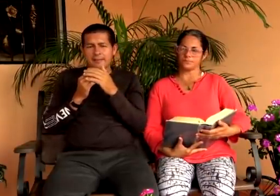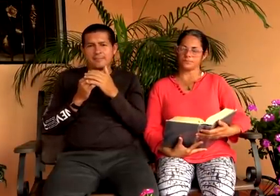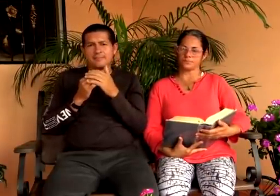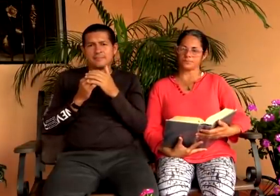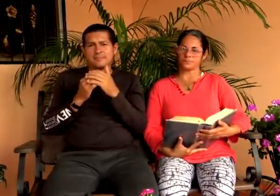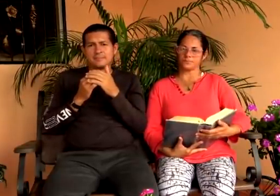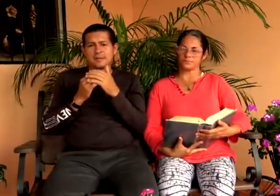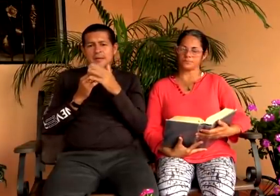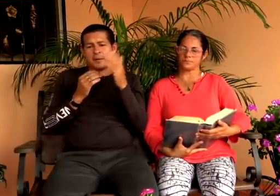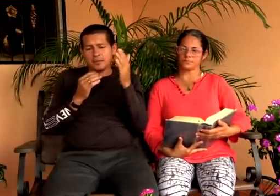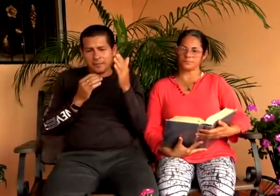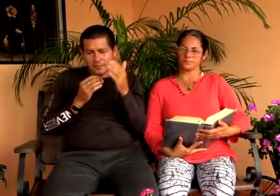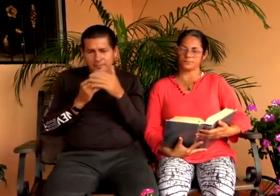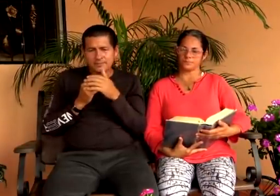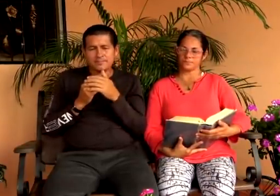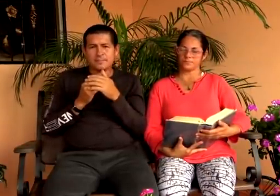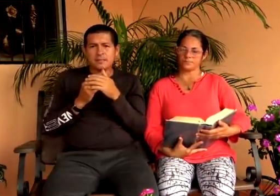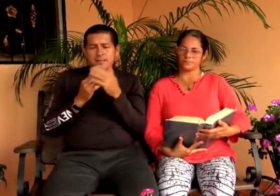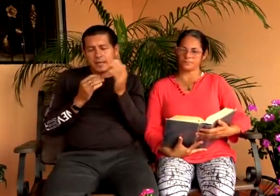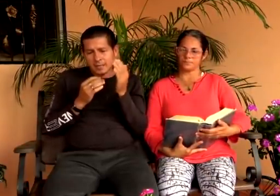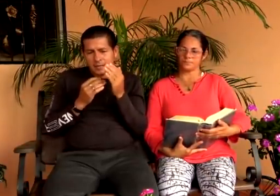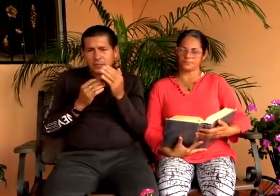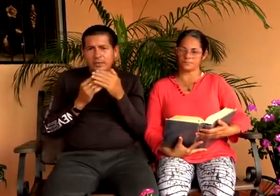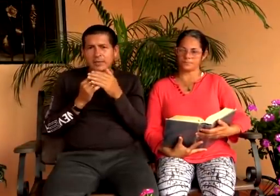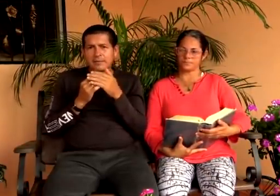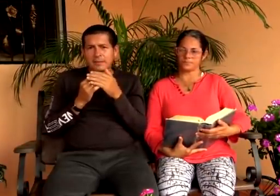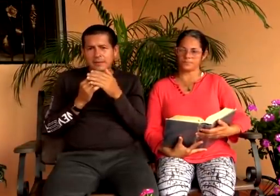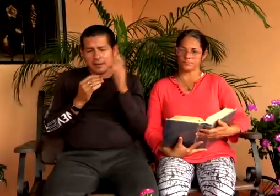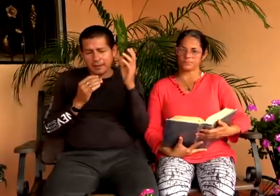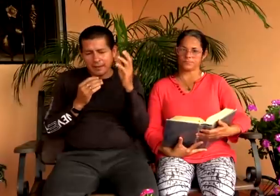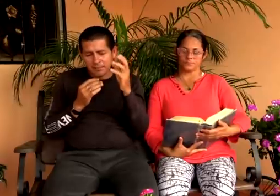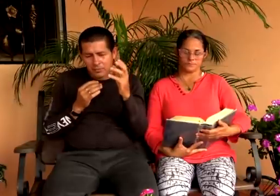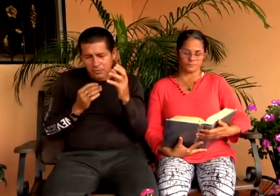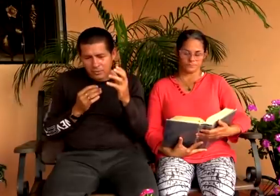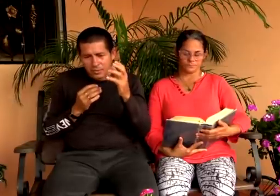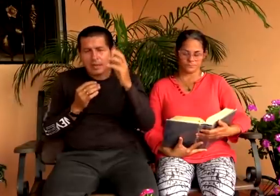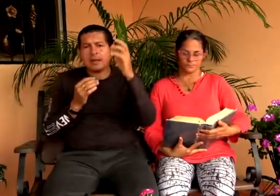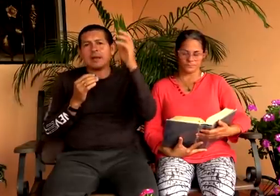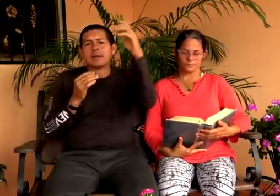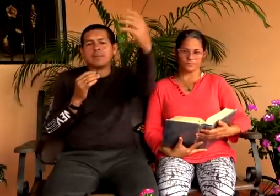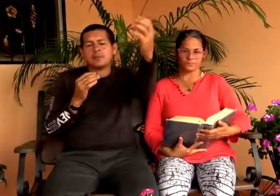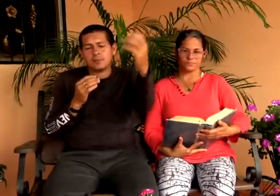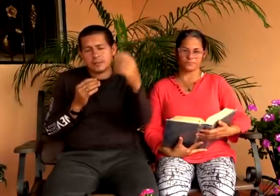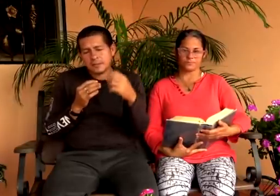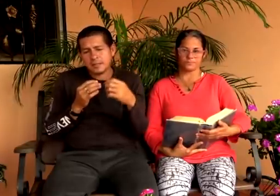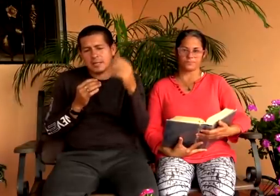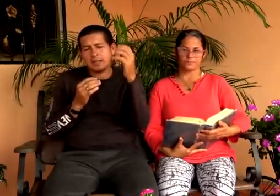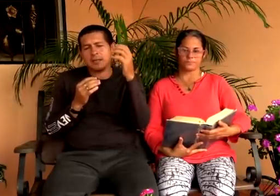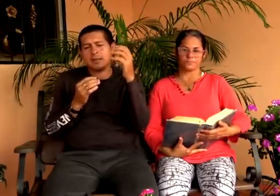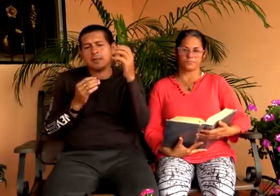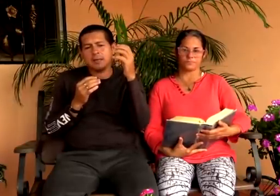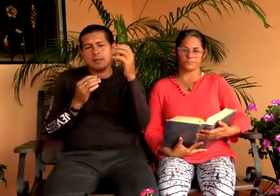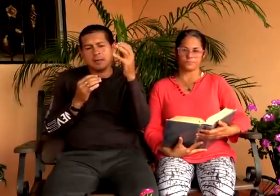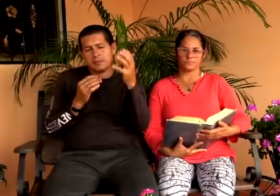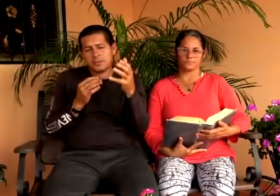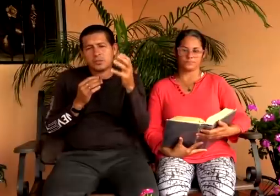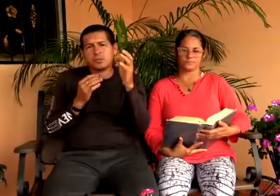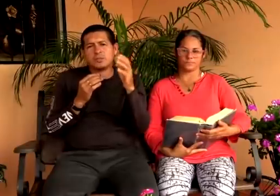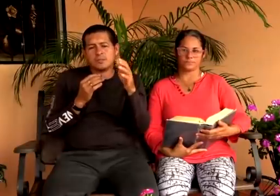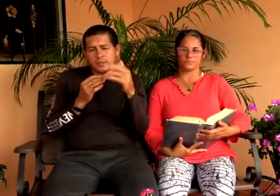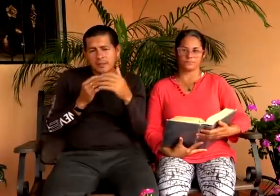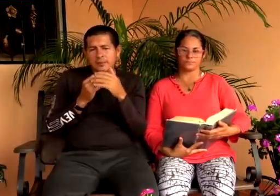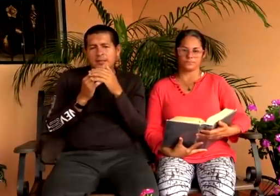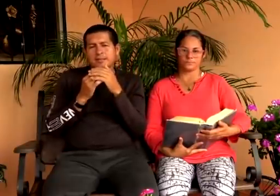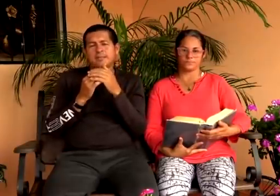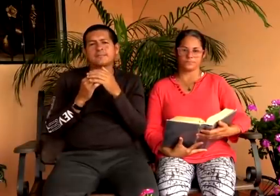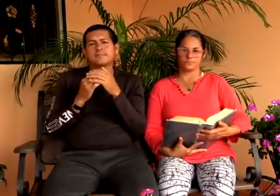ramera amado hermano si quiere descubrir la verdad lea el capítulo el capítulo 17 18